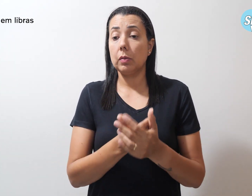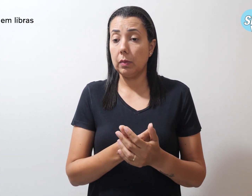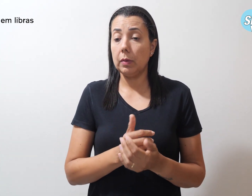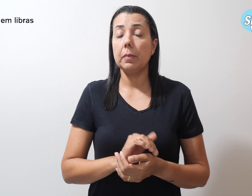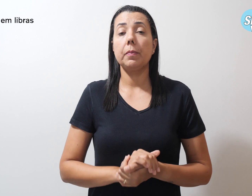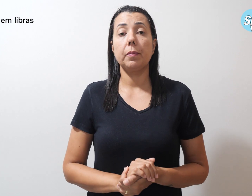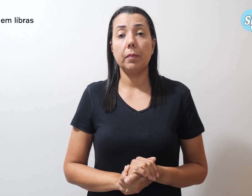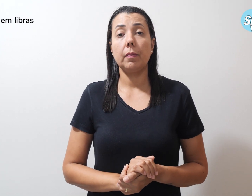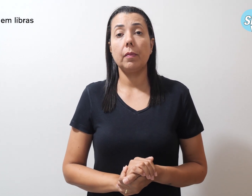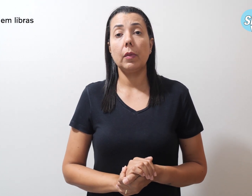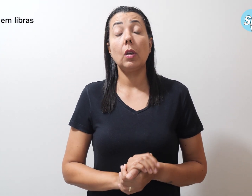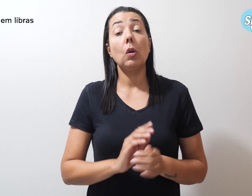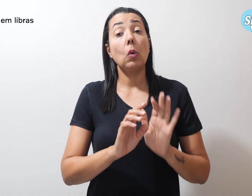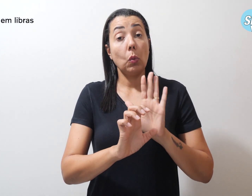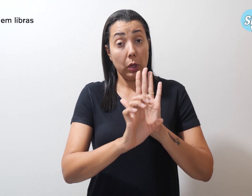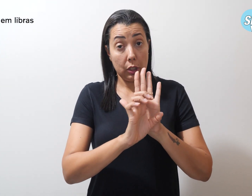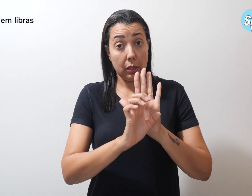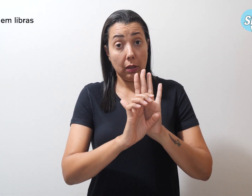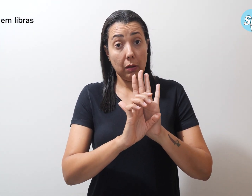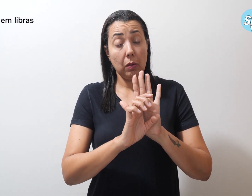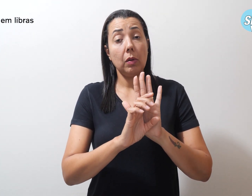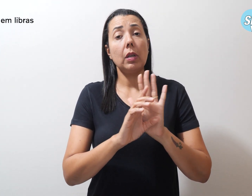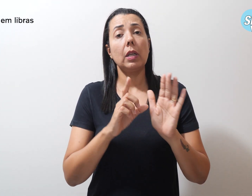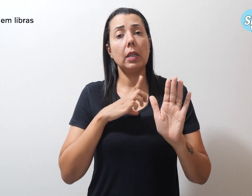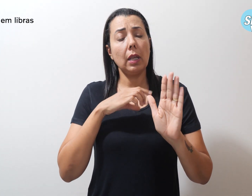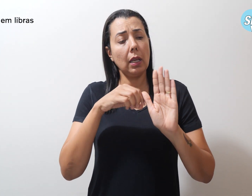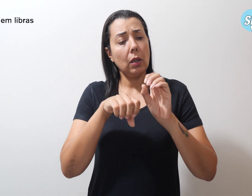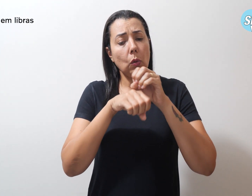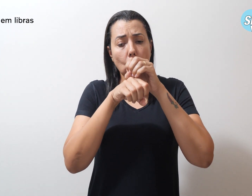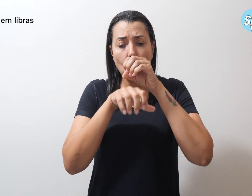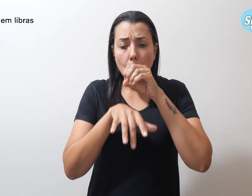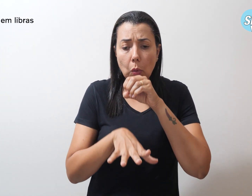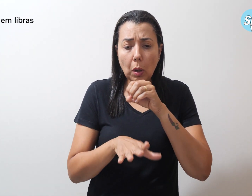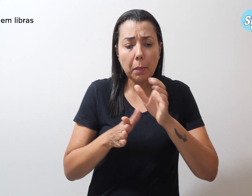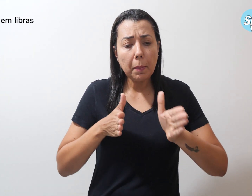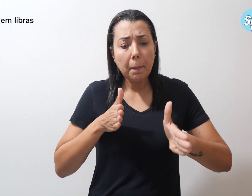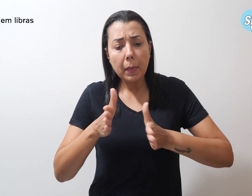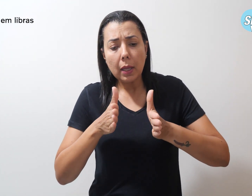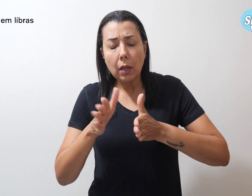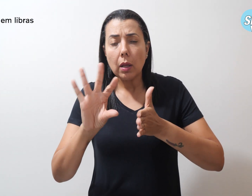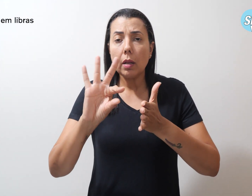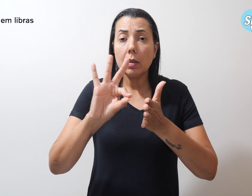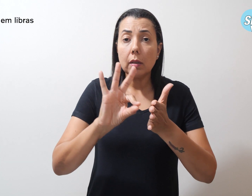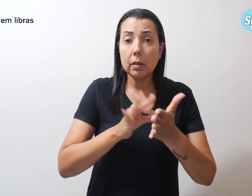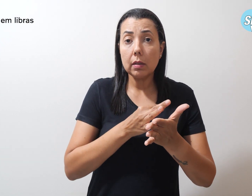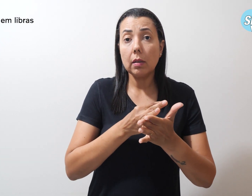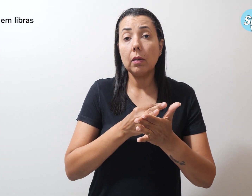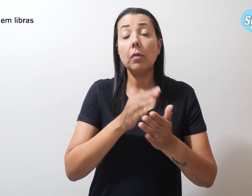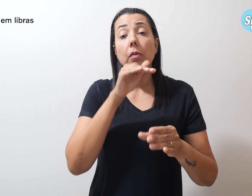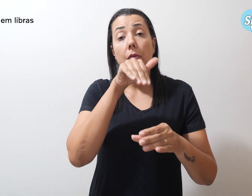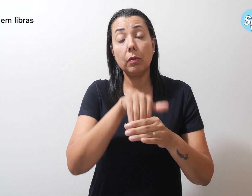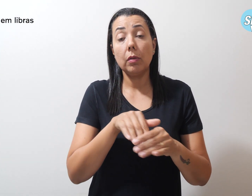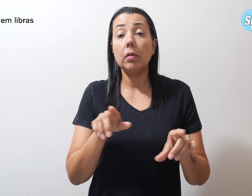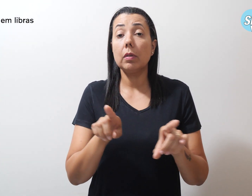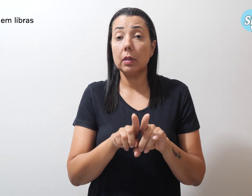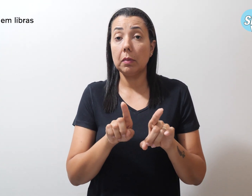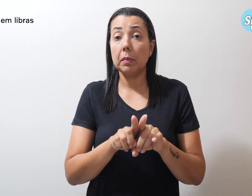O edital, que contempla o cronograma e períodos de inscrição e de votação, deve ser